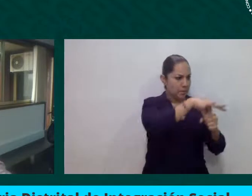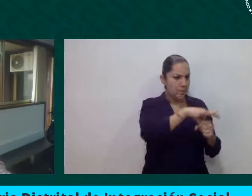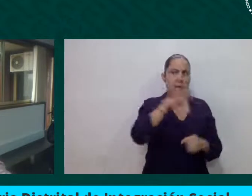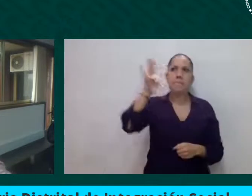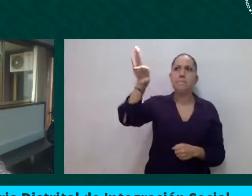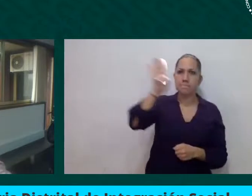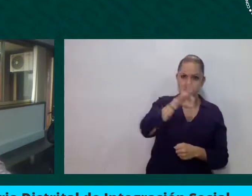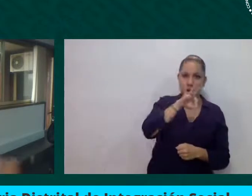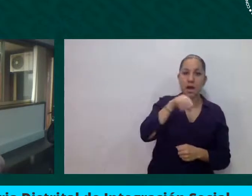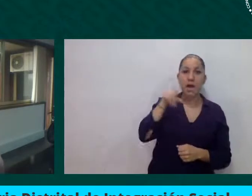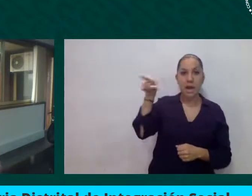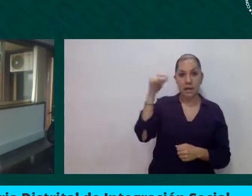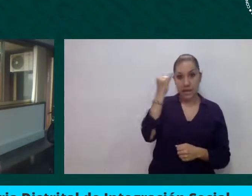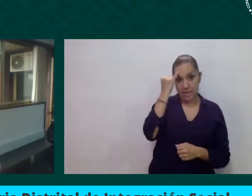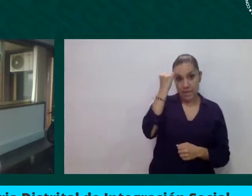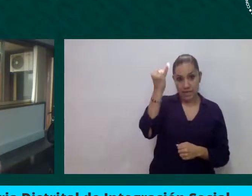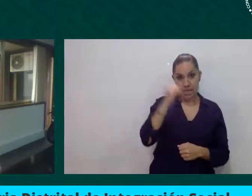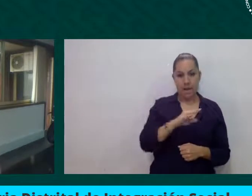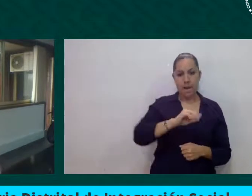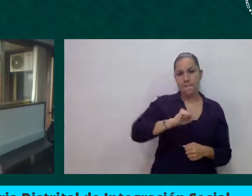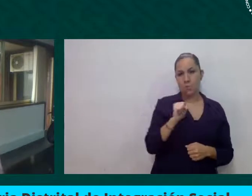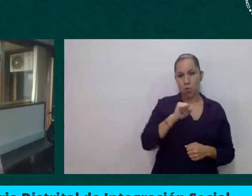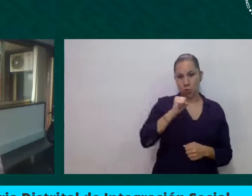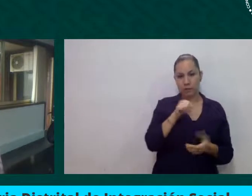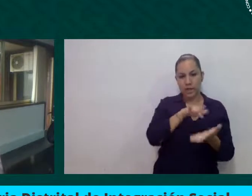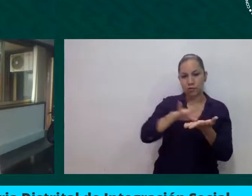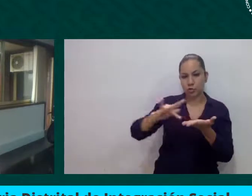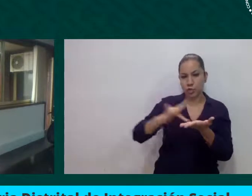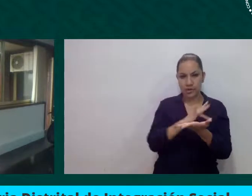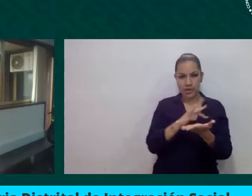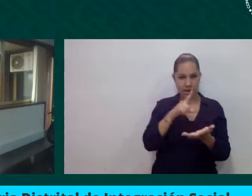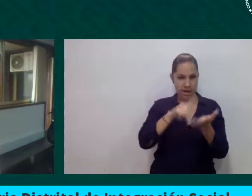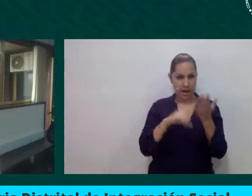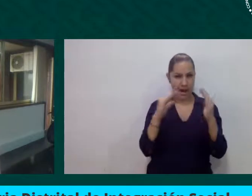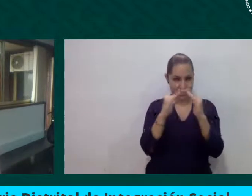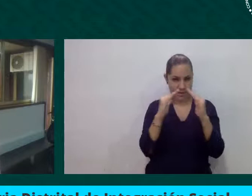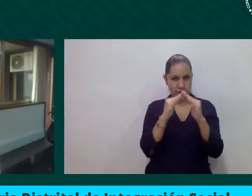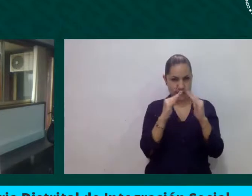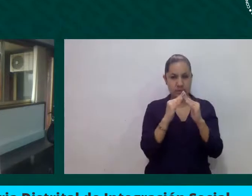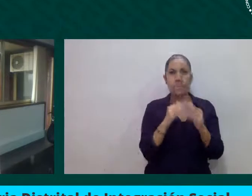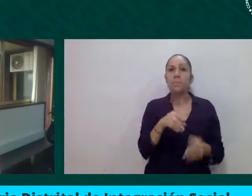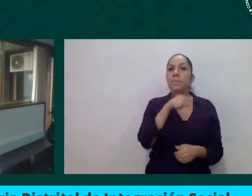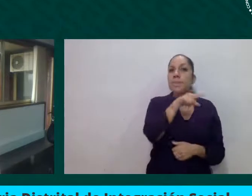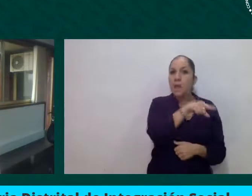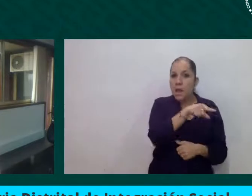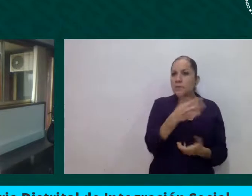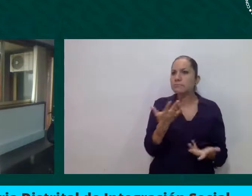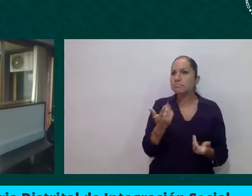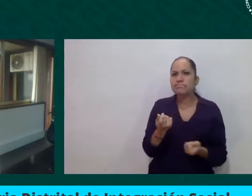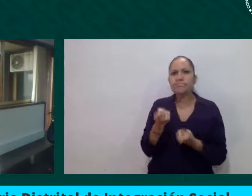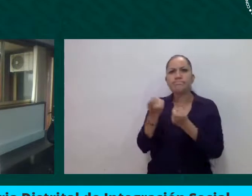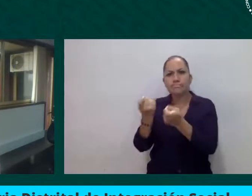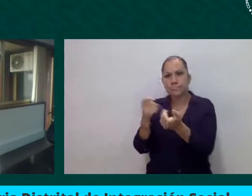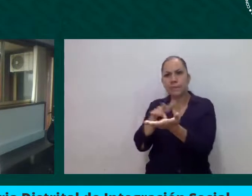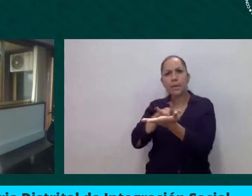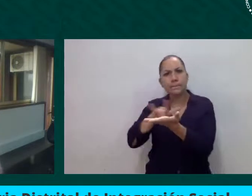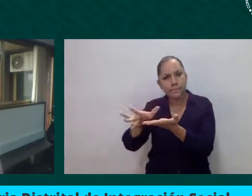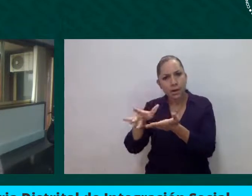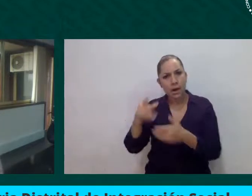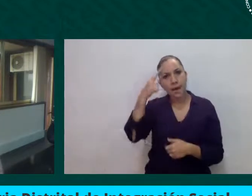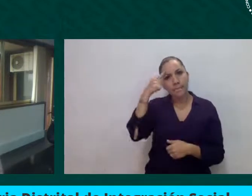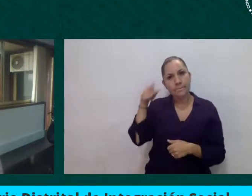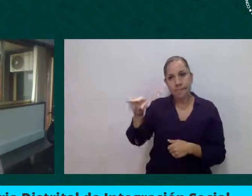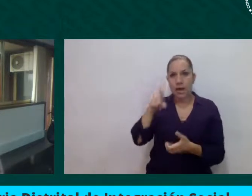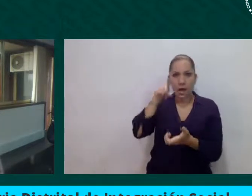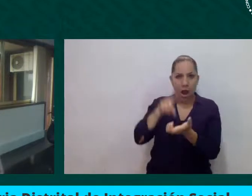tres respuestas puntuales, son canal en especie, entrega de mercados, tanto puerta a puerta a través de